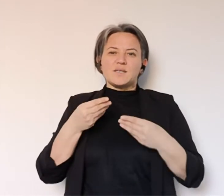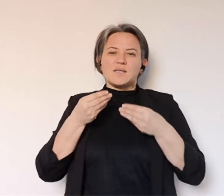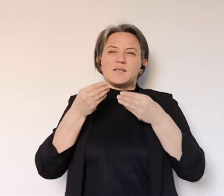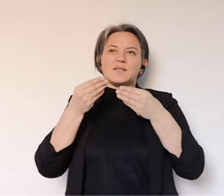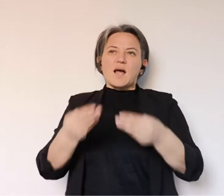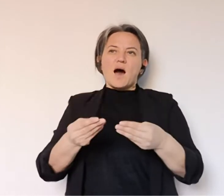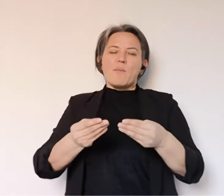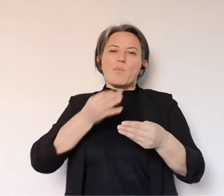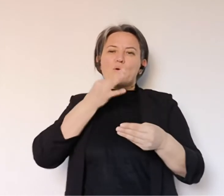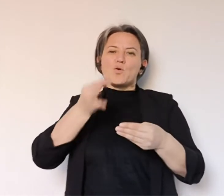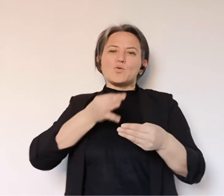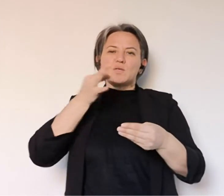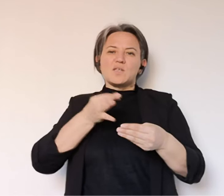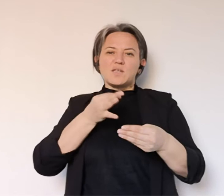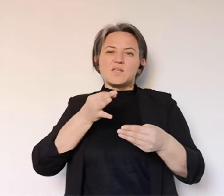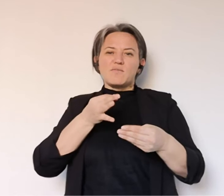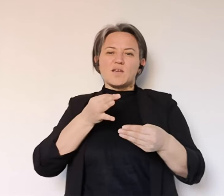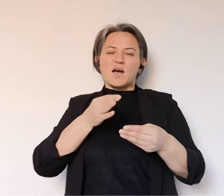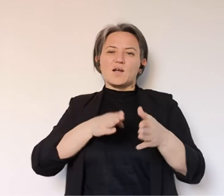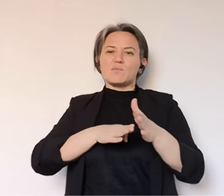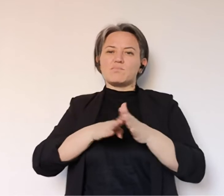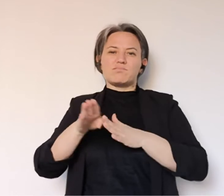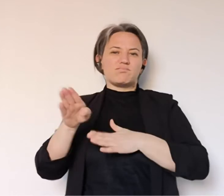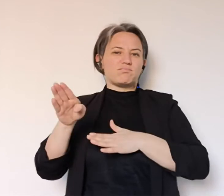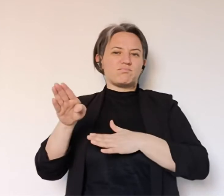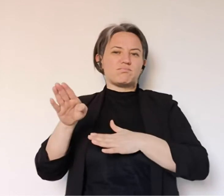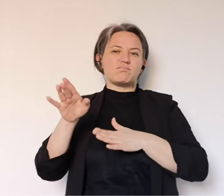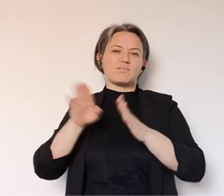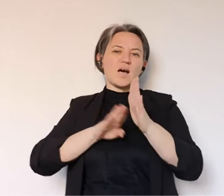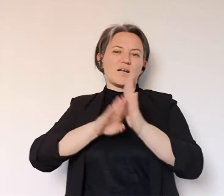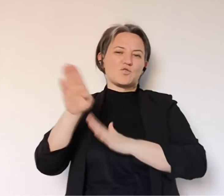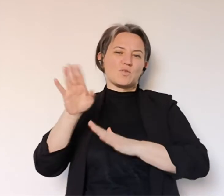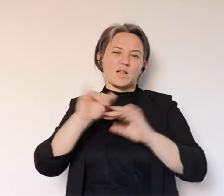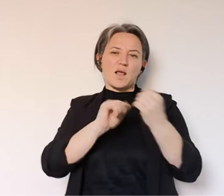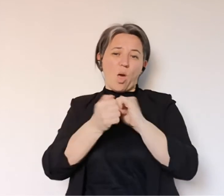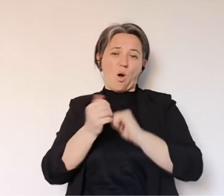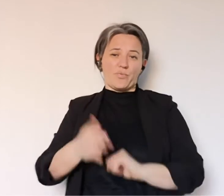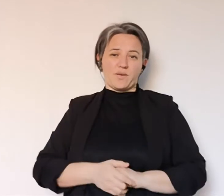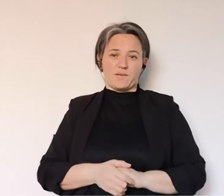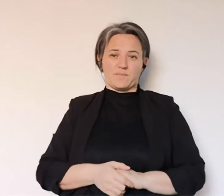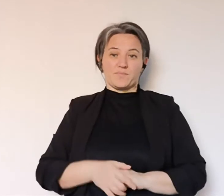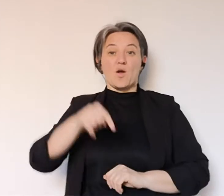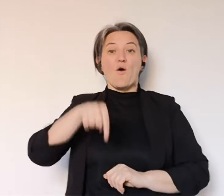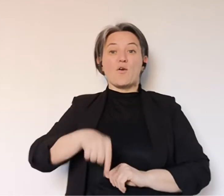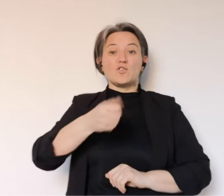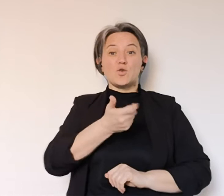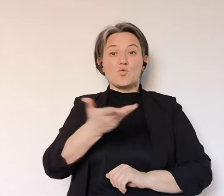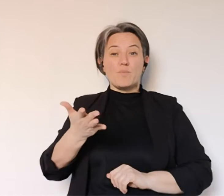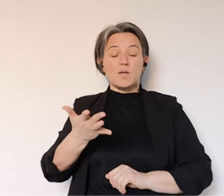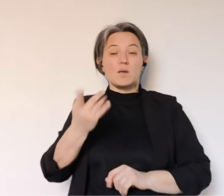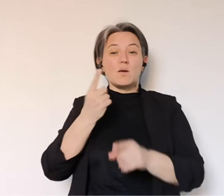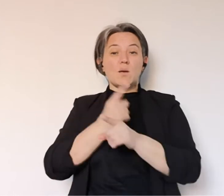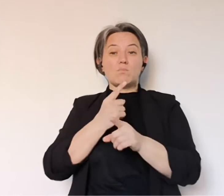senso di quello che stiamo facendo di fronte a una battaglia più complessiva. Una battaglia, adesso arrivo ai numeri,